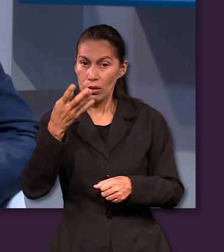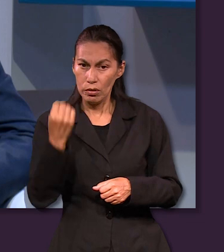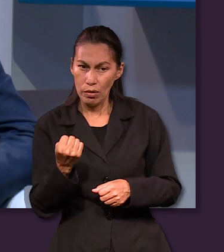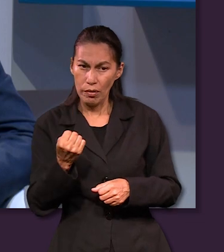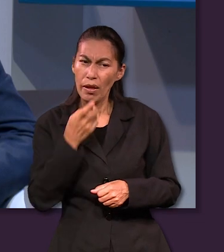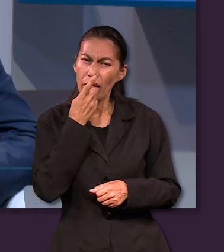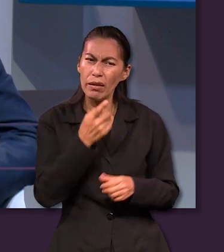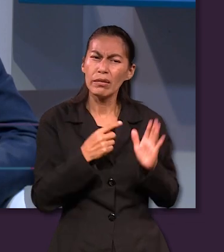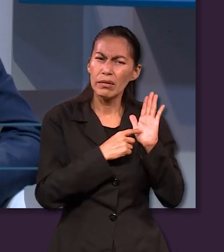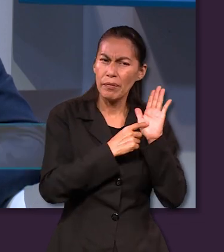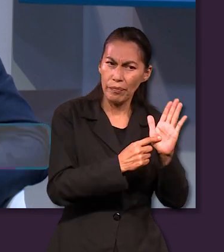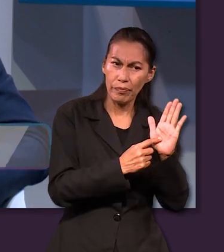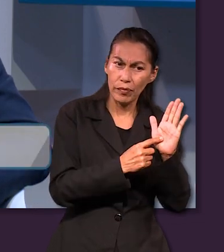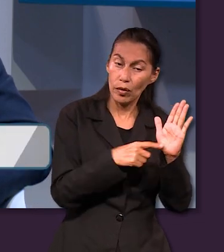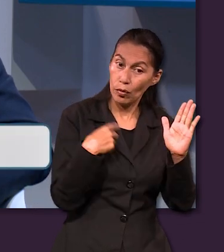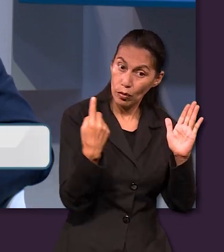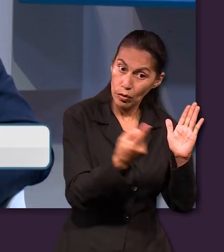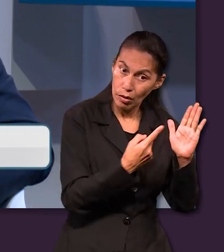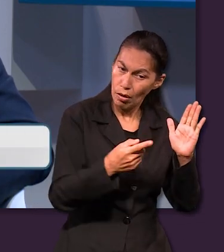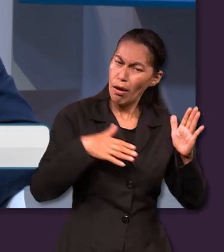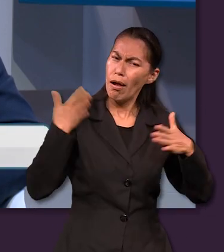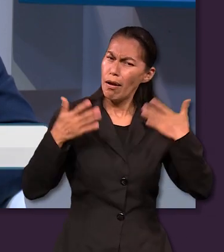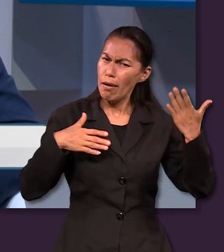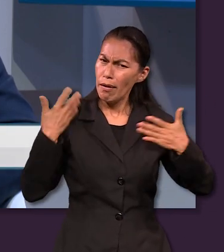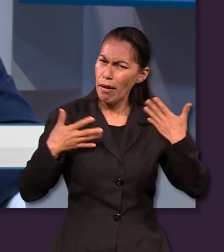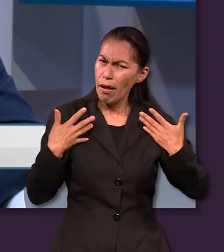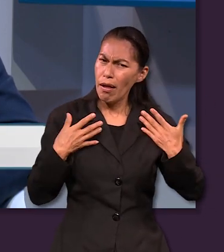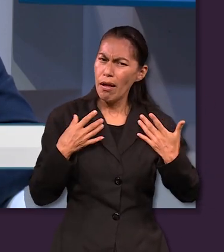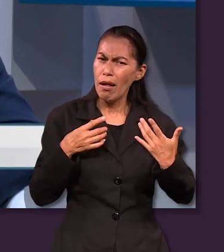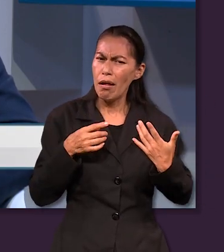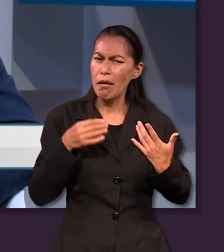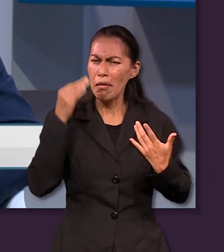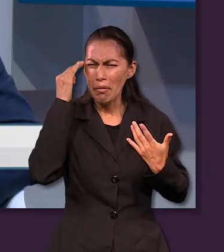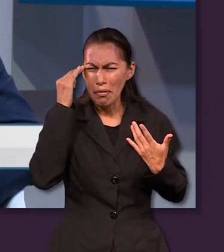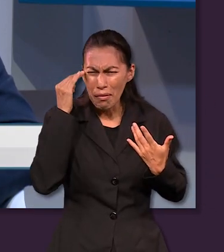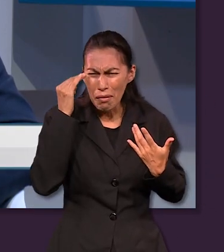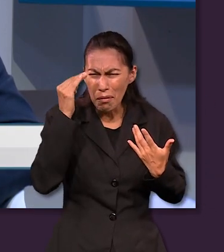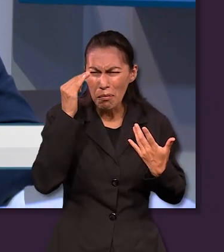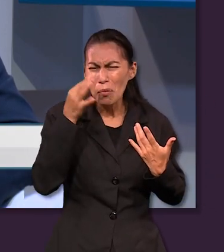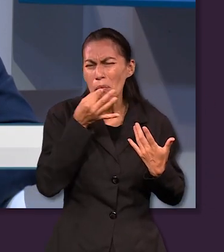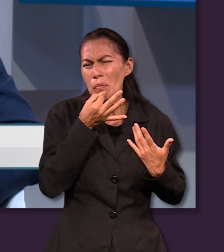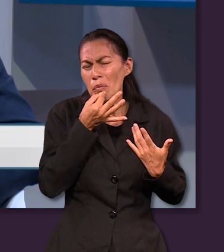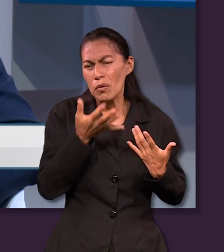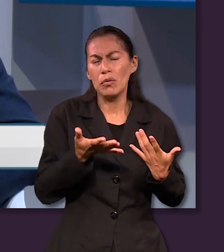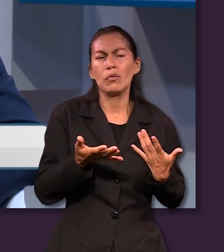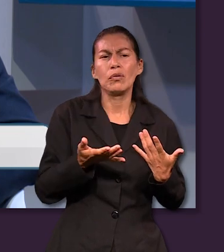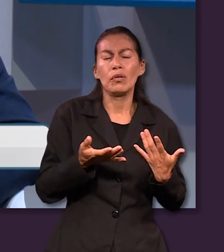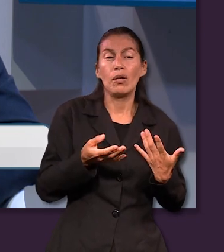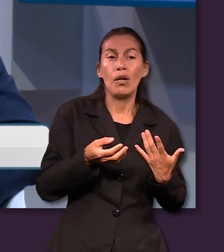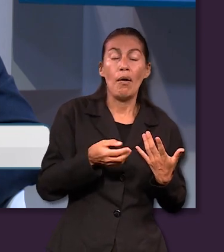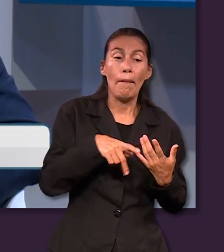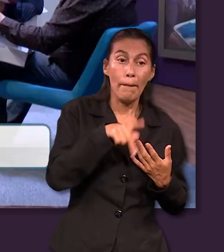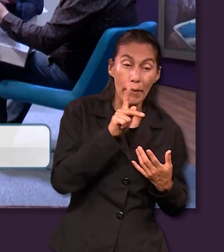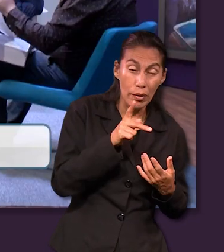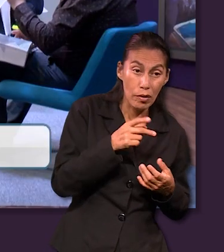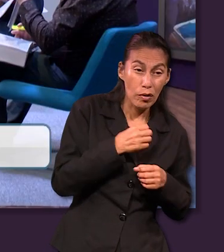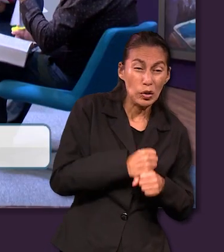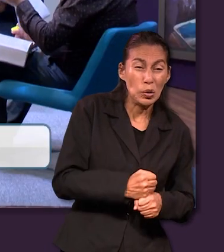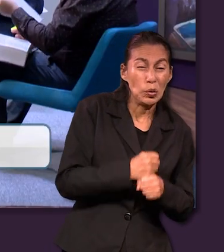en lo cual vosotros os alegráis aunque por ahora por un poco tiempo si es necesario tengáis que